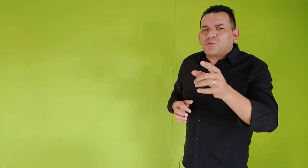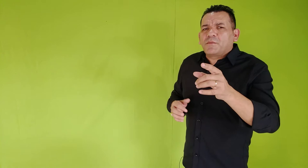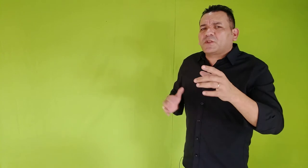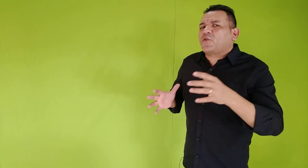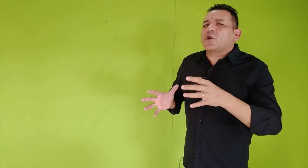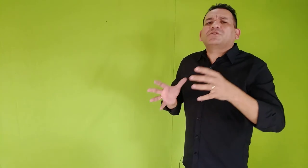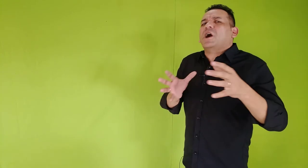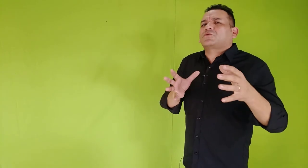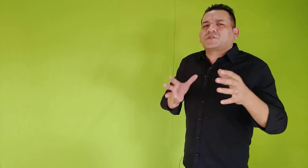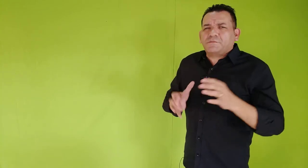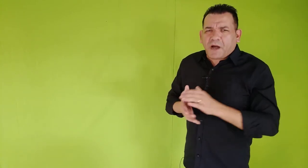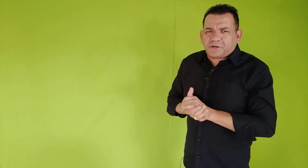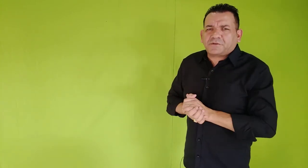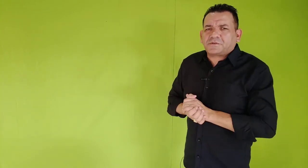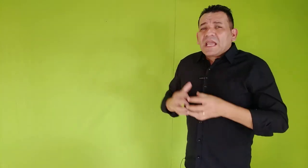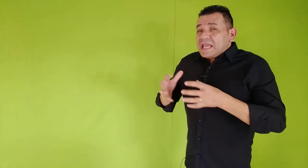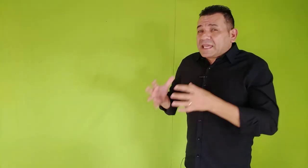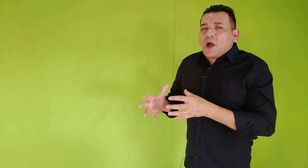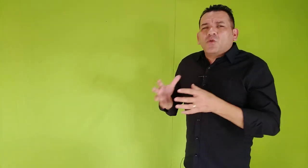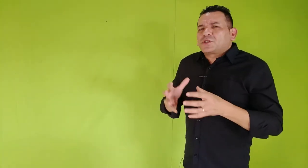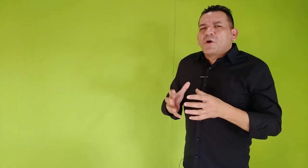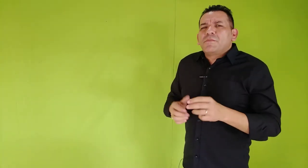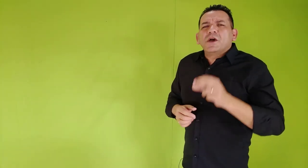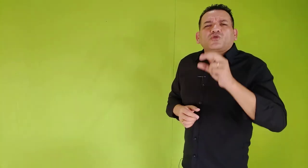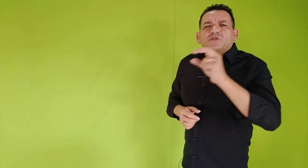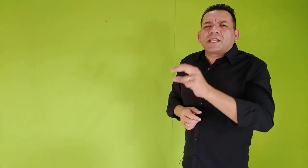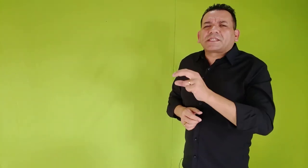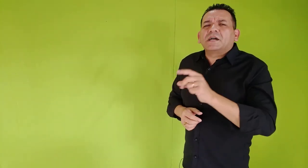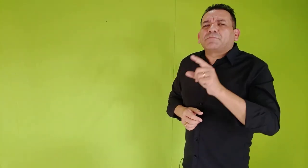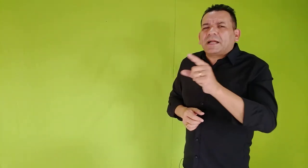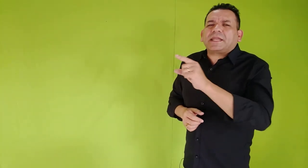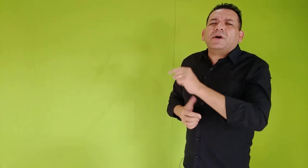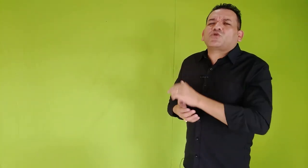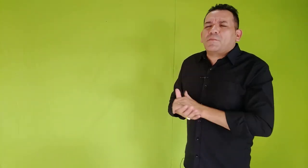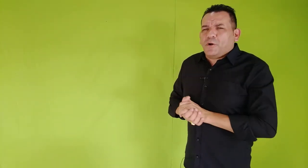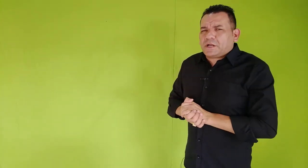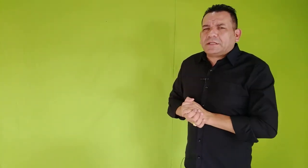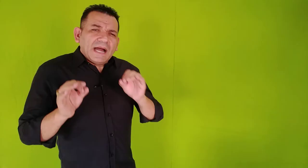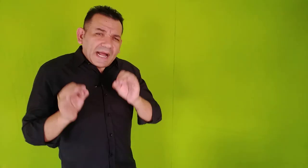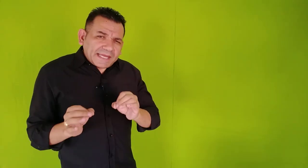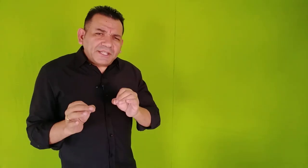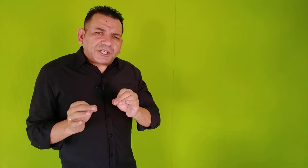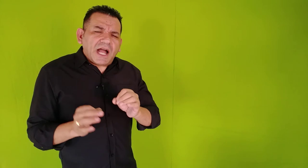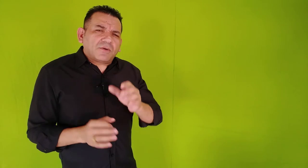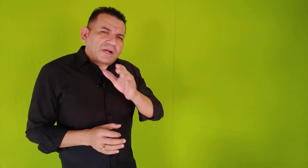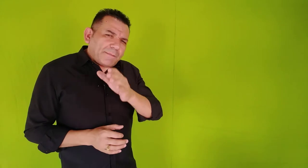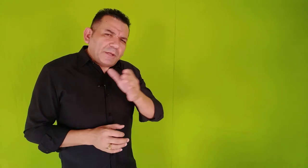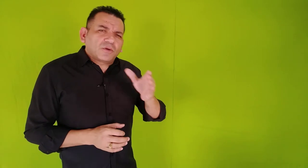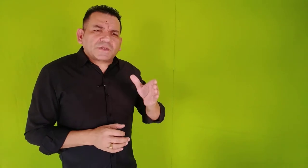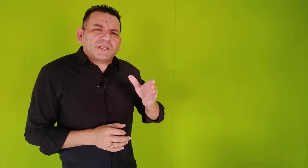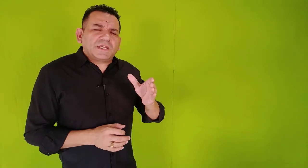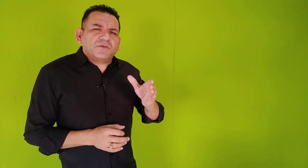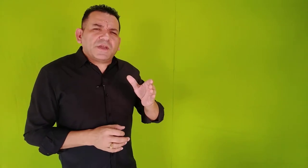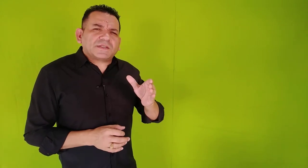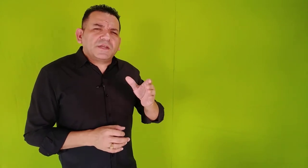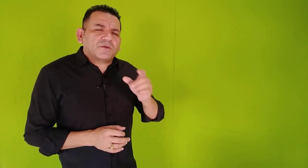momentos, foram de altos e baixos. E que, em alguns momentos, o desânimo bateu a sua porta. Aqui em Tiago, capítulo 5, versículo